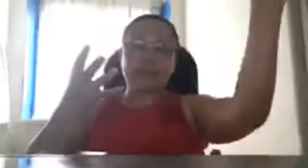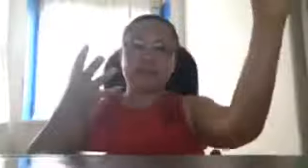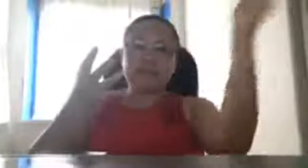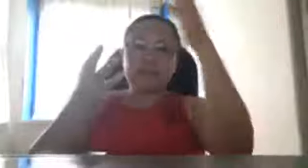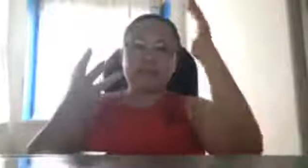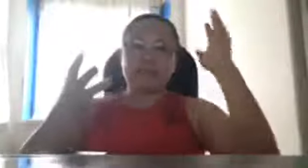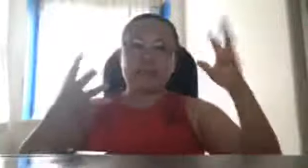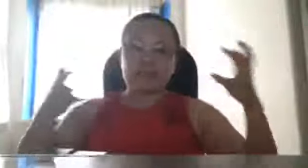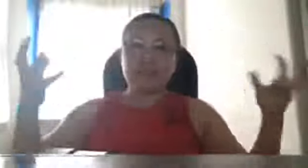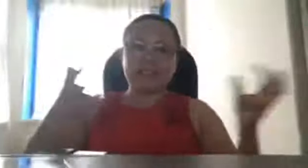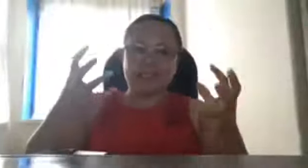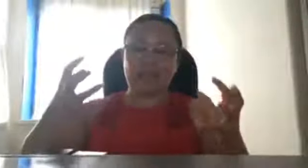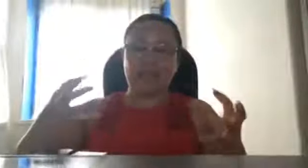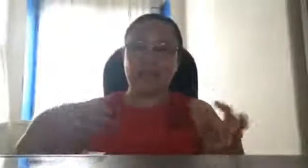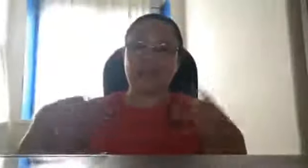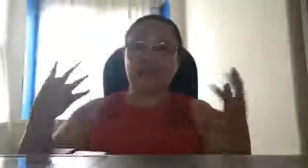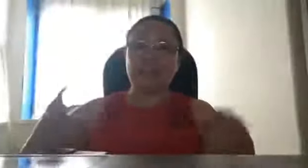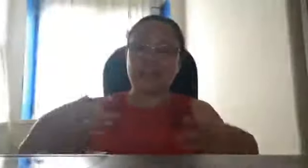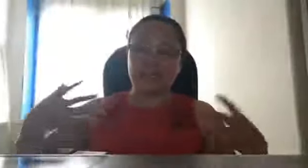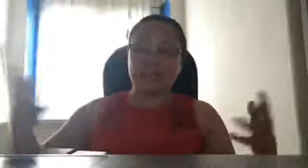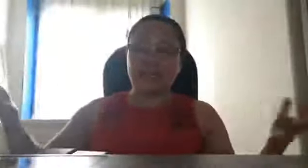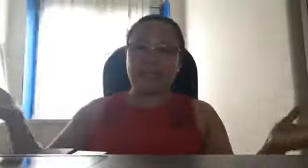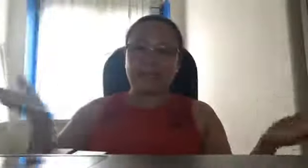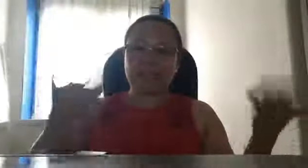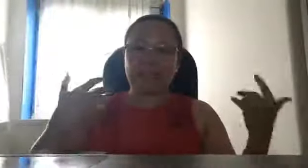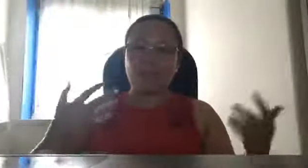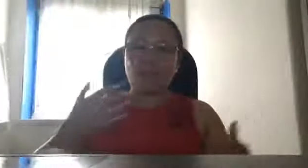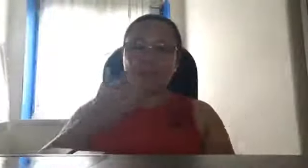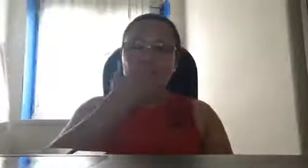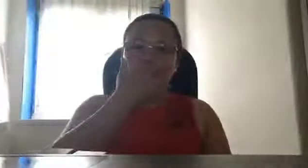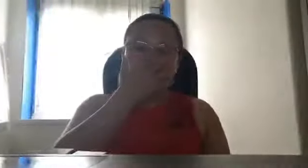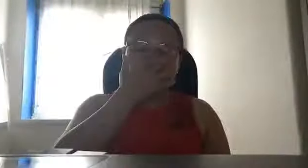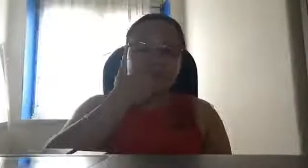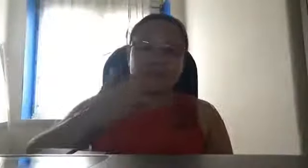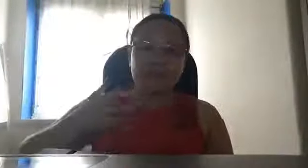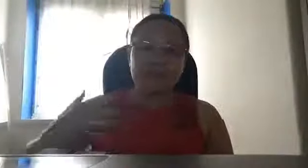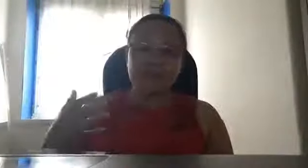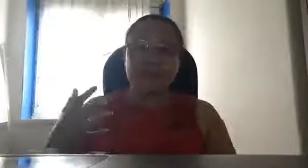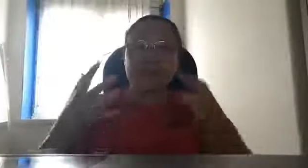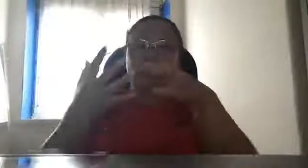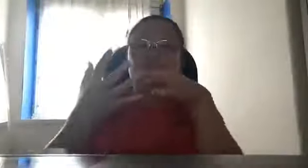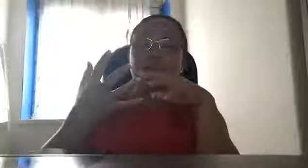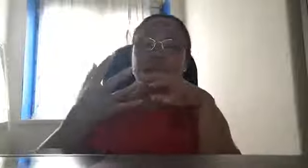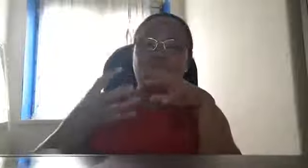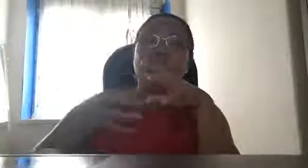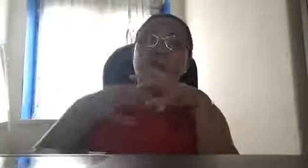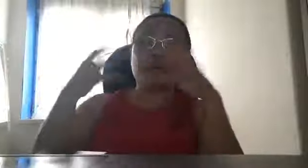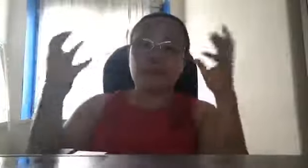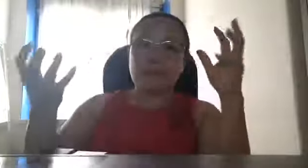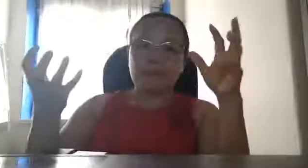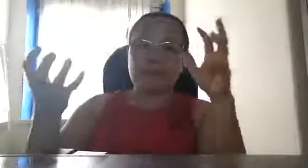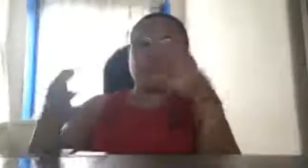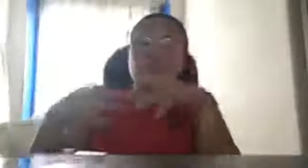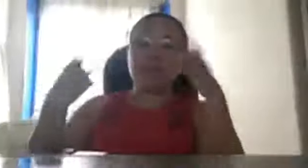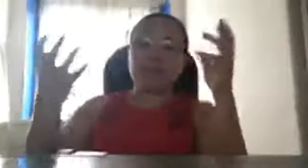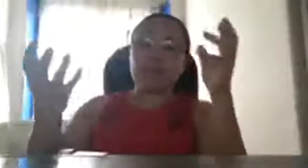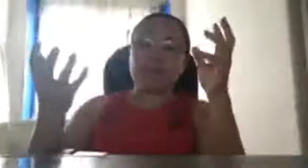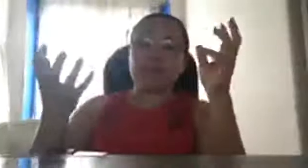mayroon na sila dahil ang kanilang mga scientist bumuo na yan eh eh tayo wala pa nagumpisa pa lang